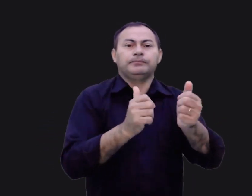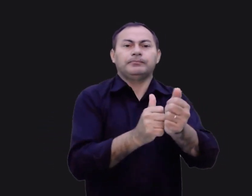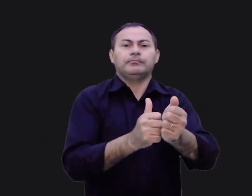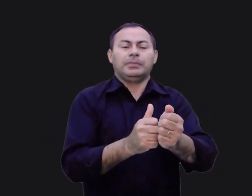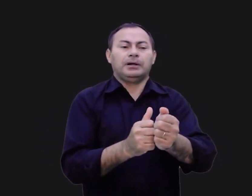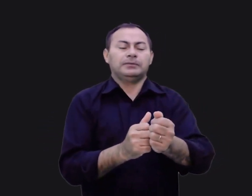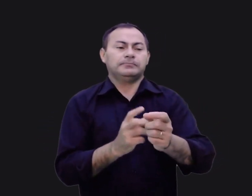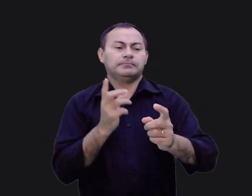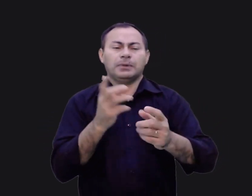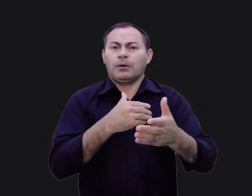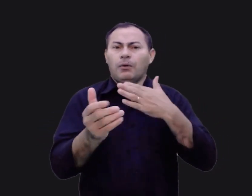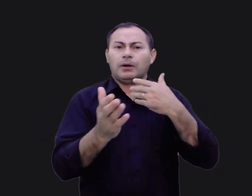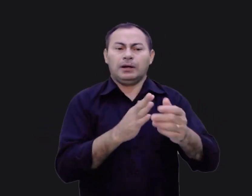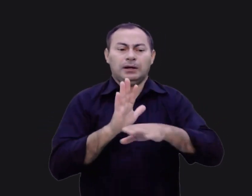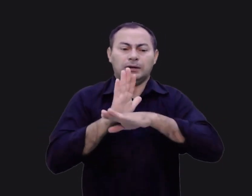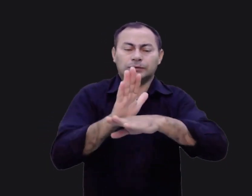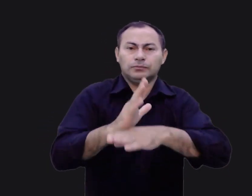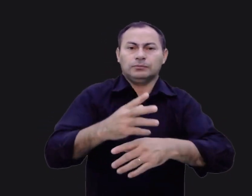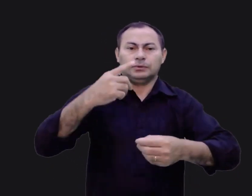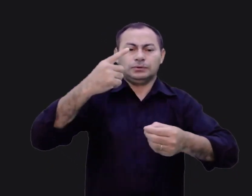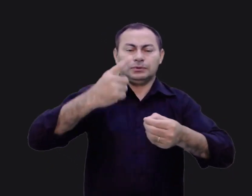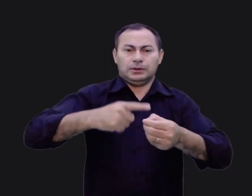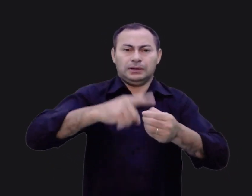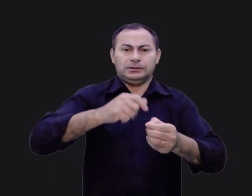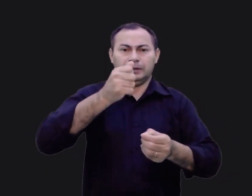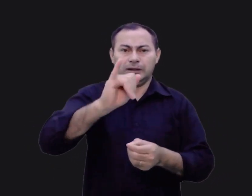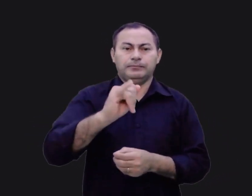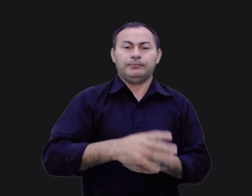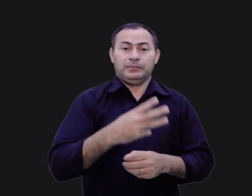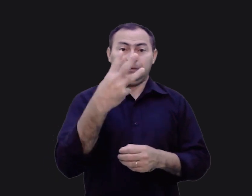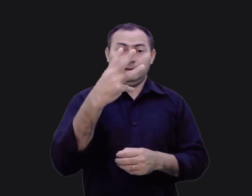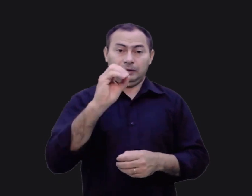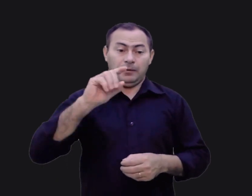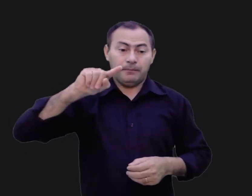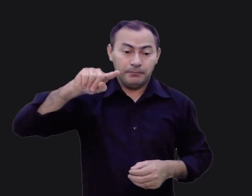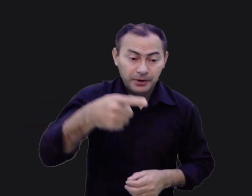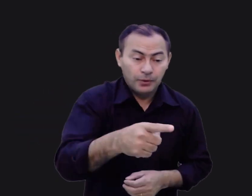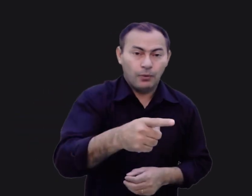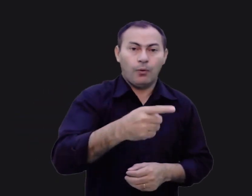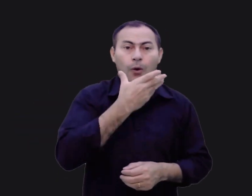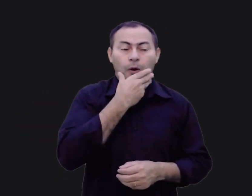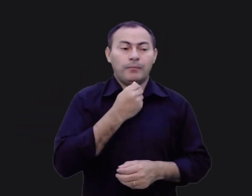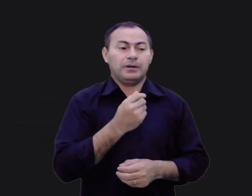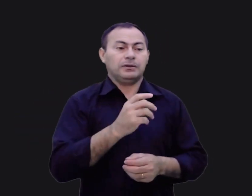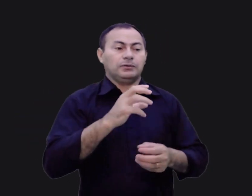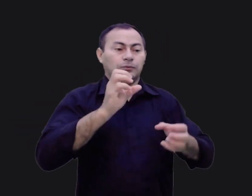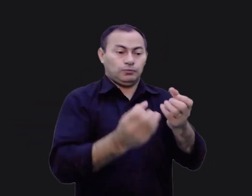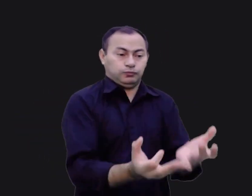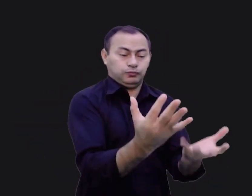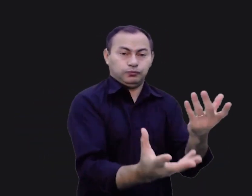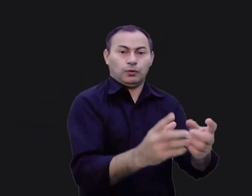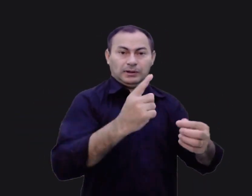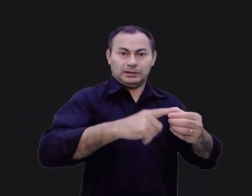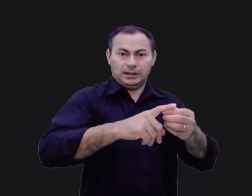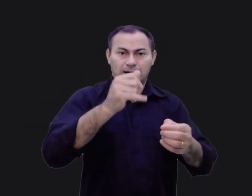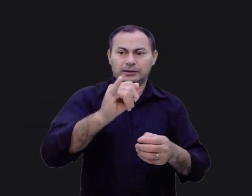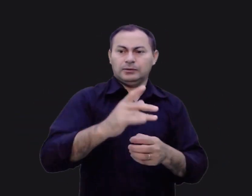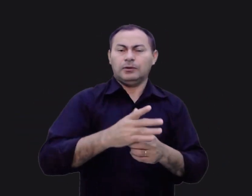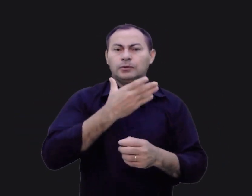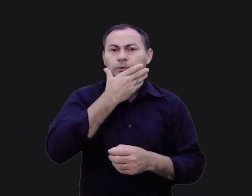para interceptar qualquer ajuda aos soldados de Ai. Quando os 30 mil homens incendiaram a cidade, os homens de Ai que estavam